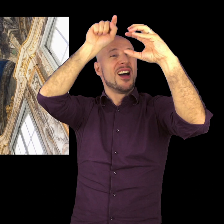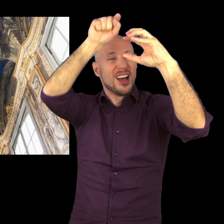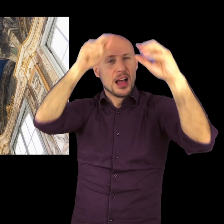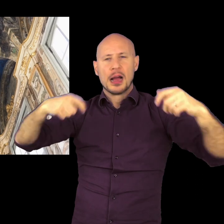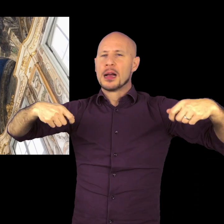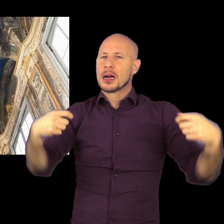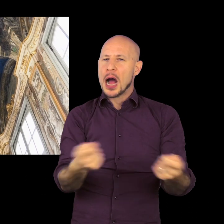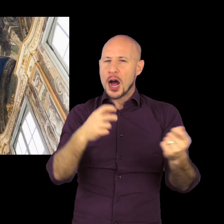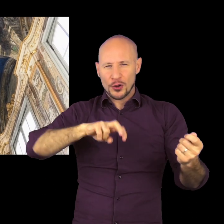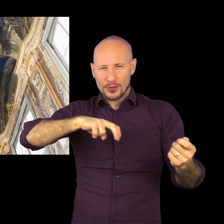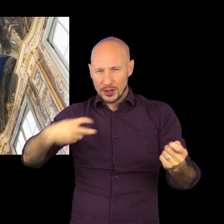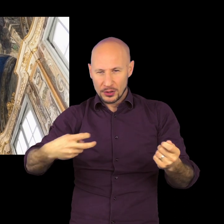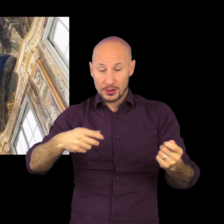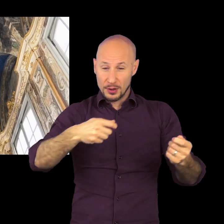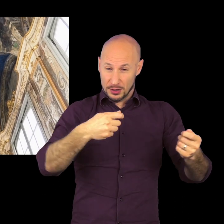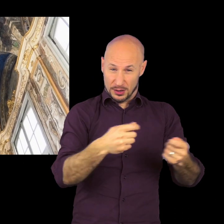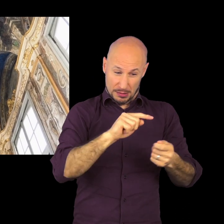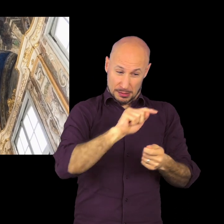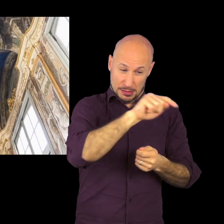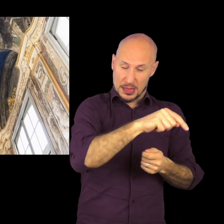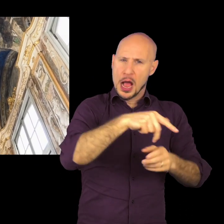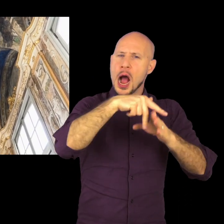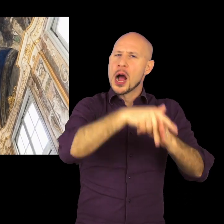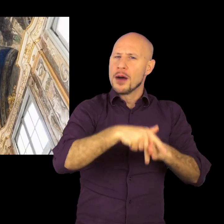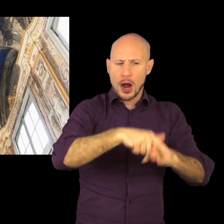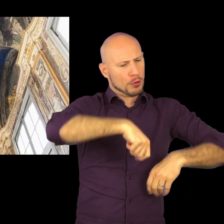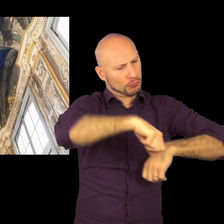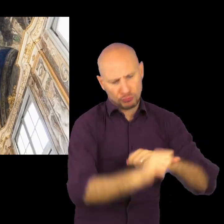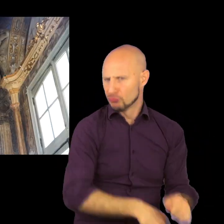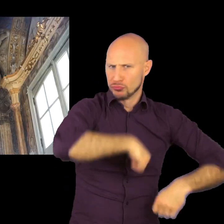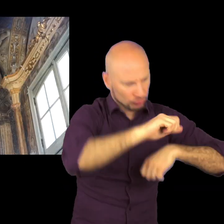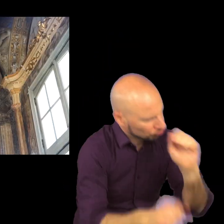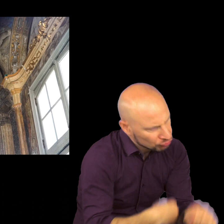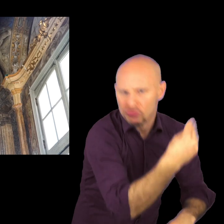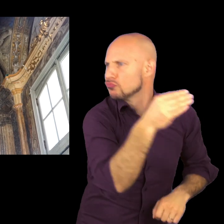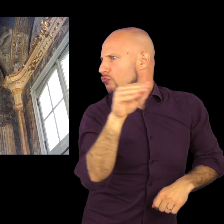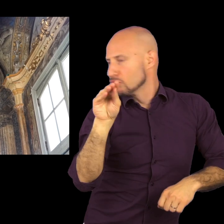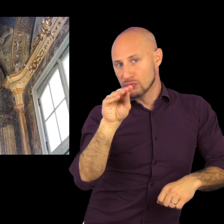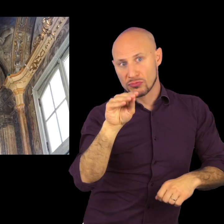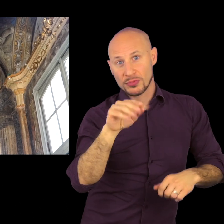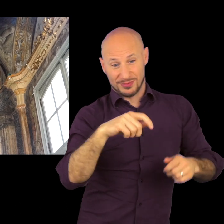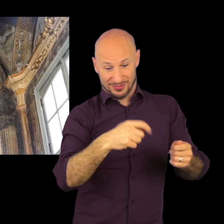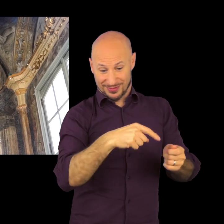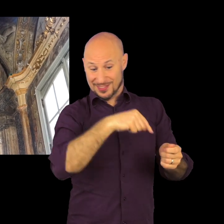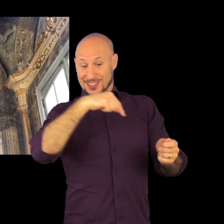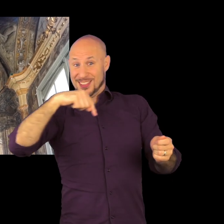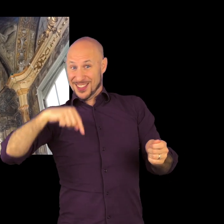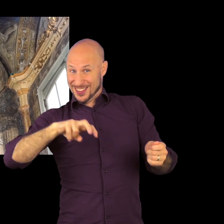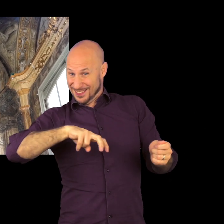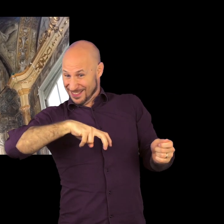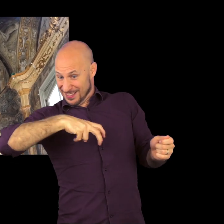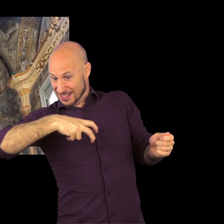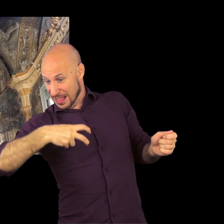un episodio, quello della caduta di Fetonte dal suo carro, in cui si può notare proprio l'abilità prospettica di Valerio